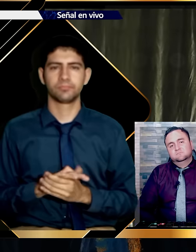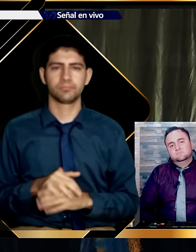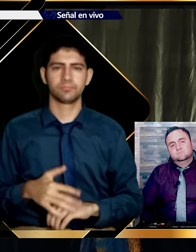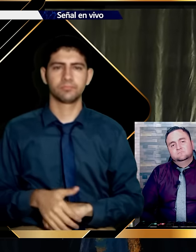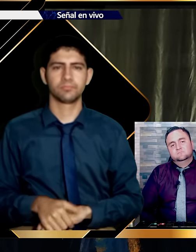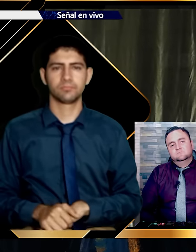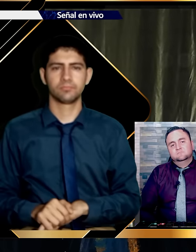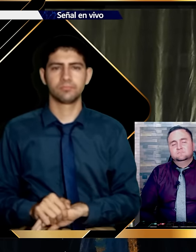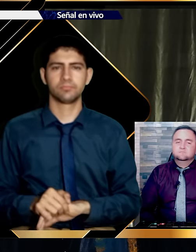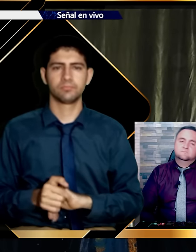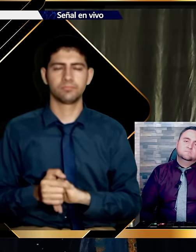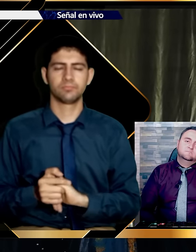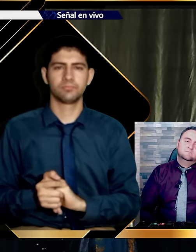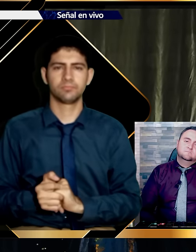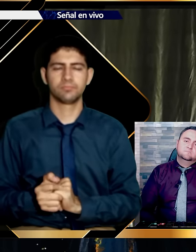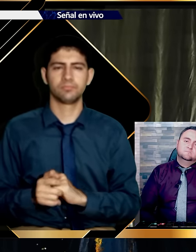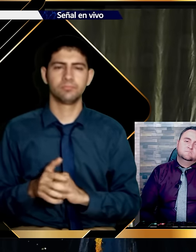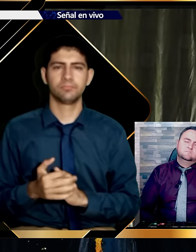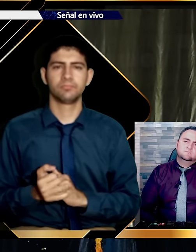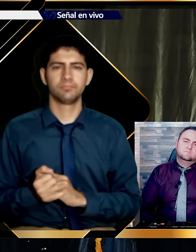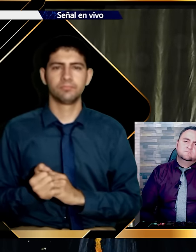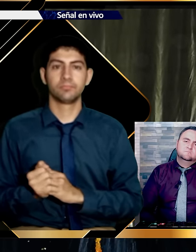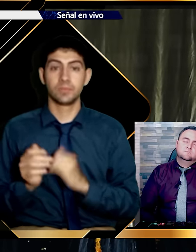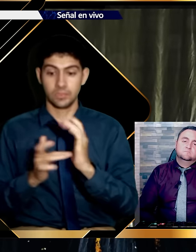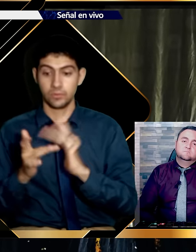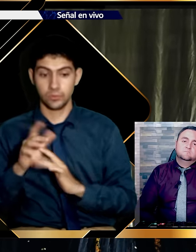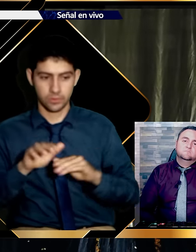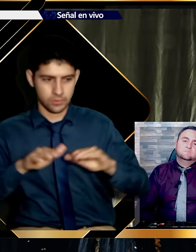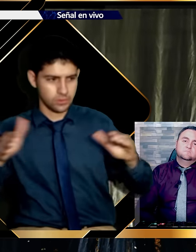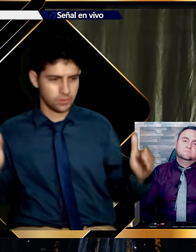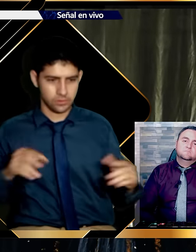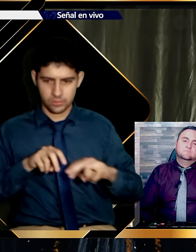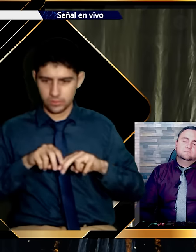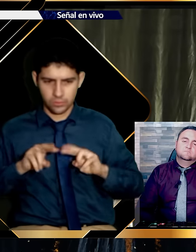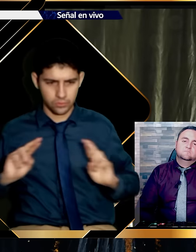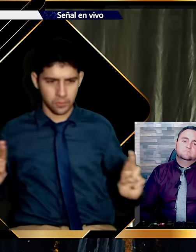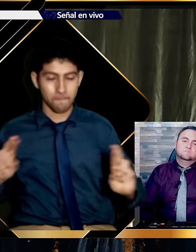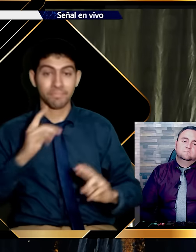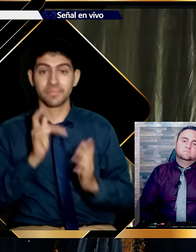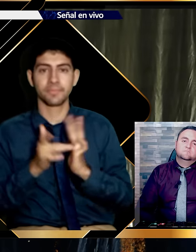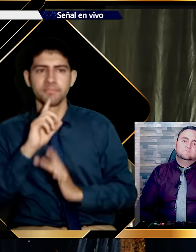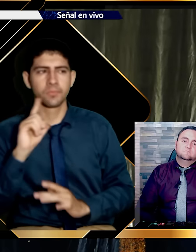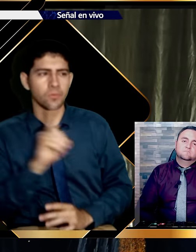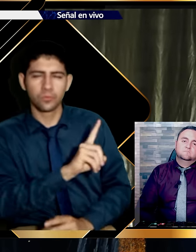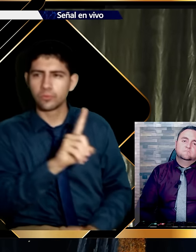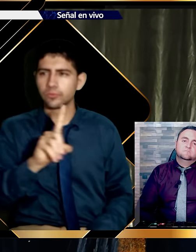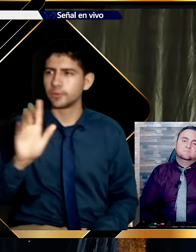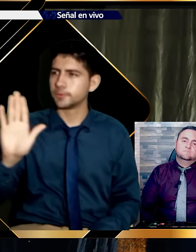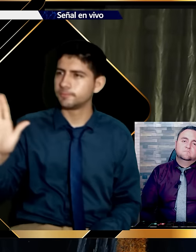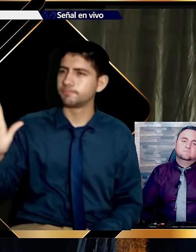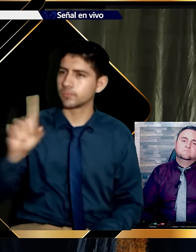Jesús acaba de señalar con seguridad. Uno de ustedes me va a entregar. Que duro.